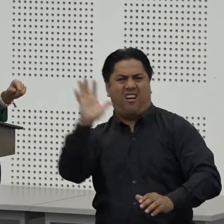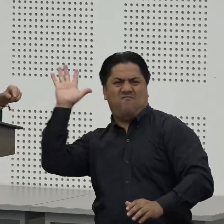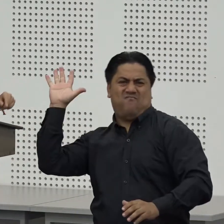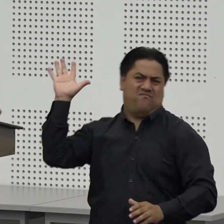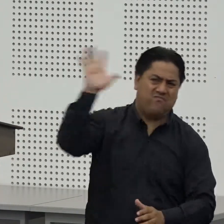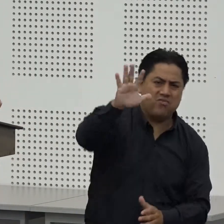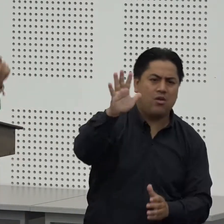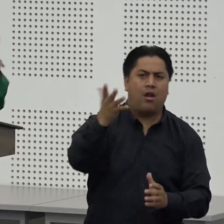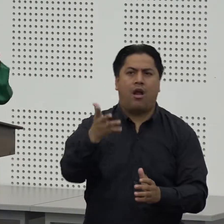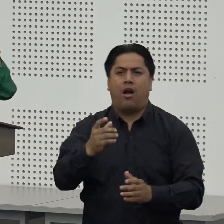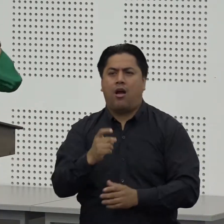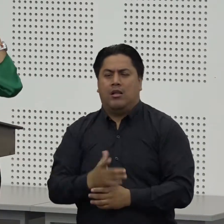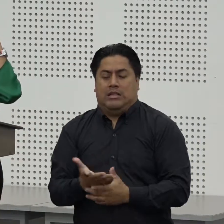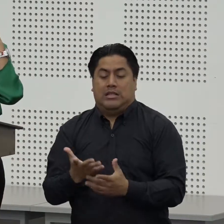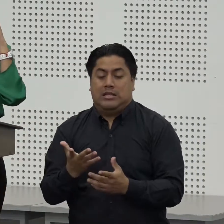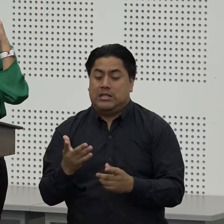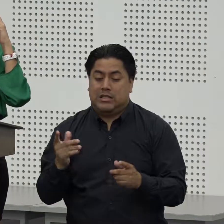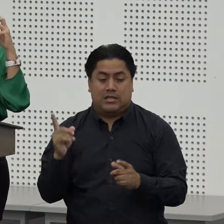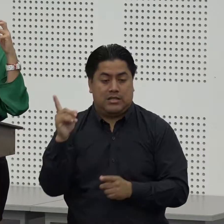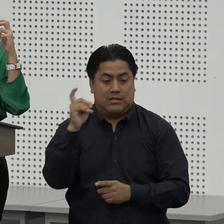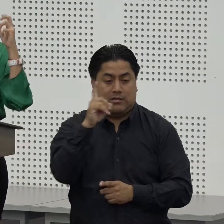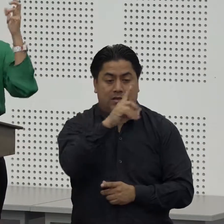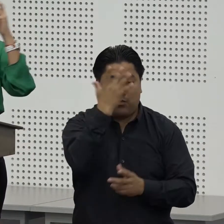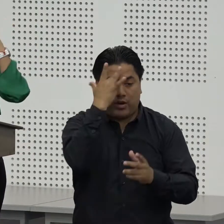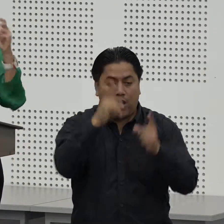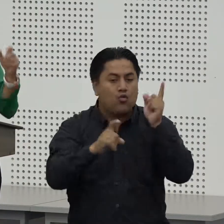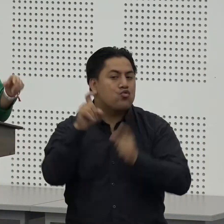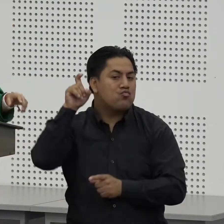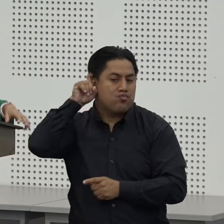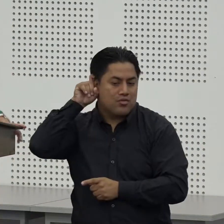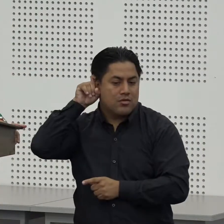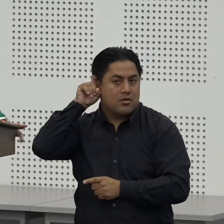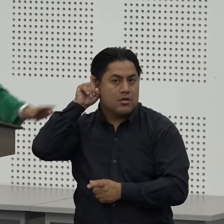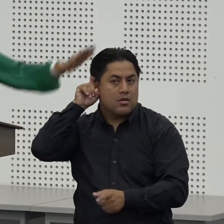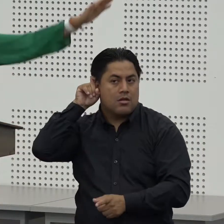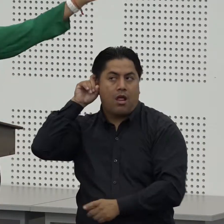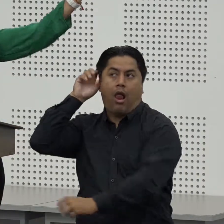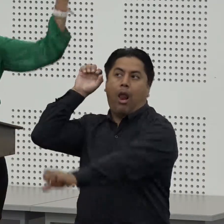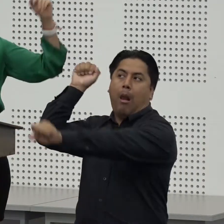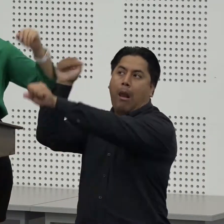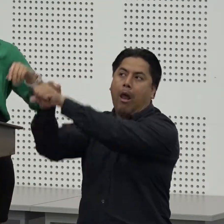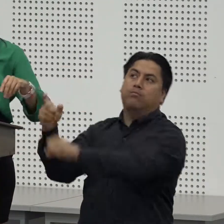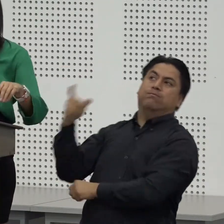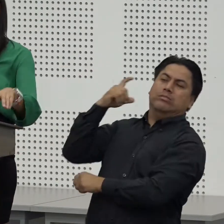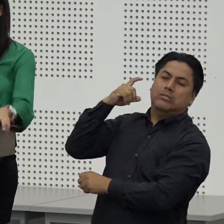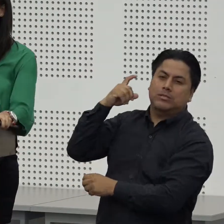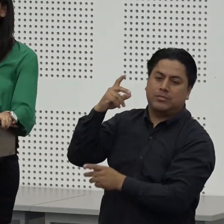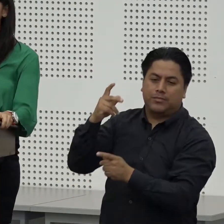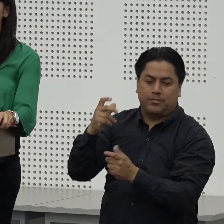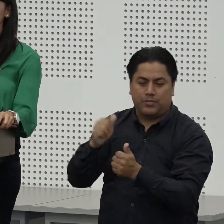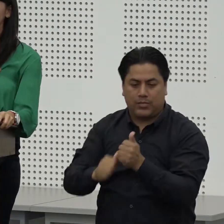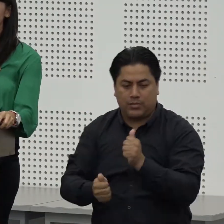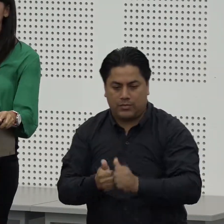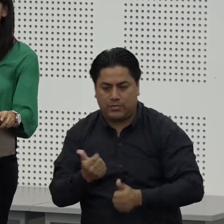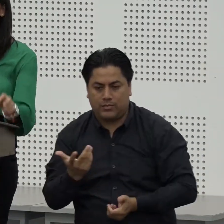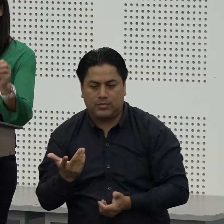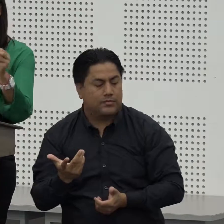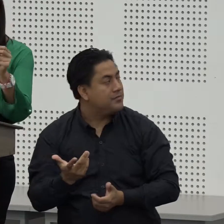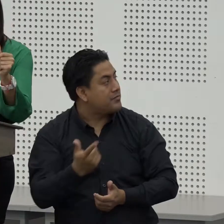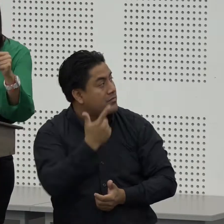discapacidad auditiva tienen auxiliares auditivos y a veces les afecta eso acá les dejo una imagen con una